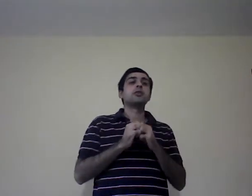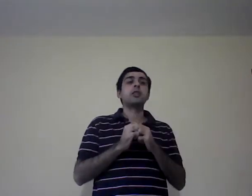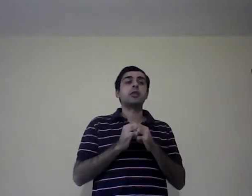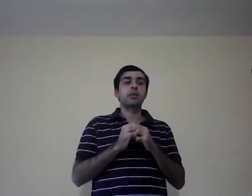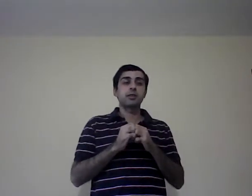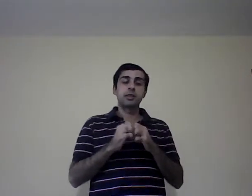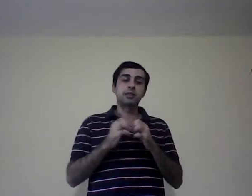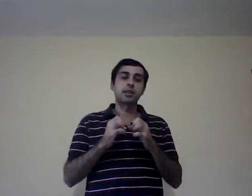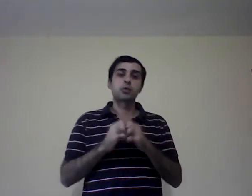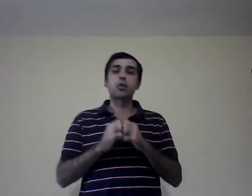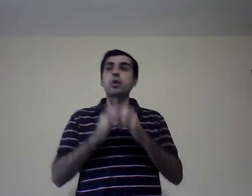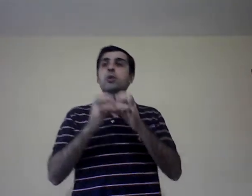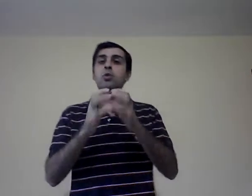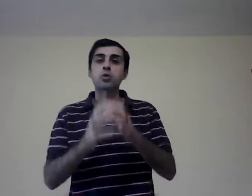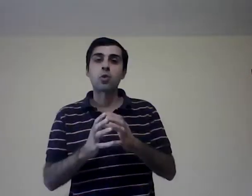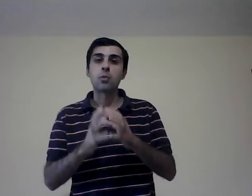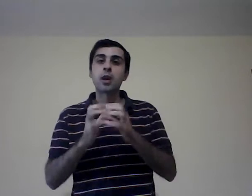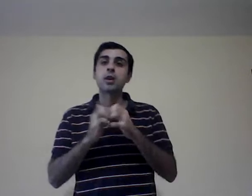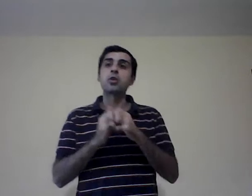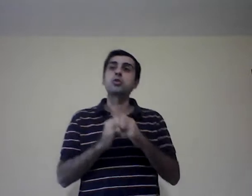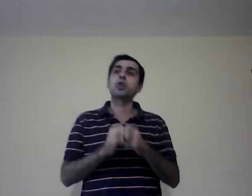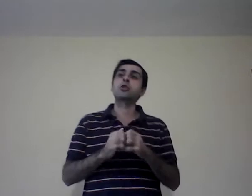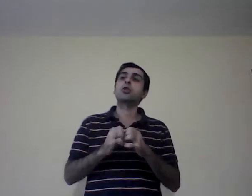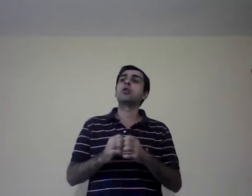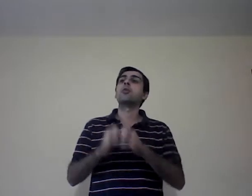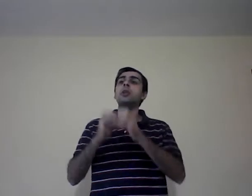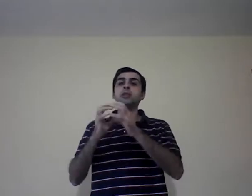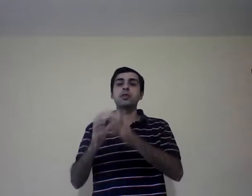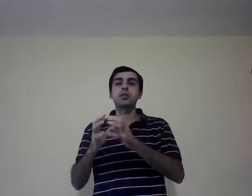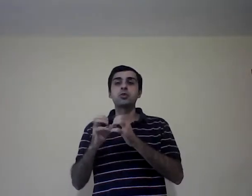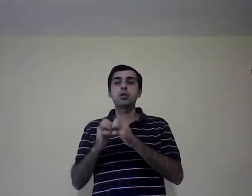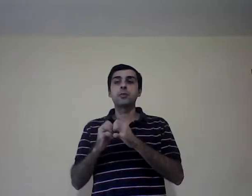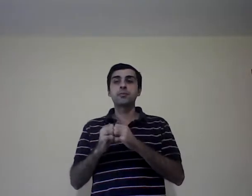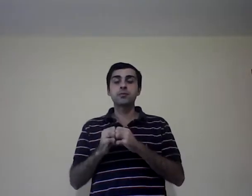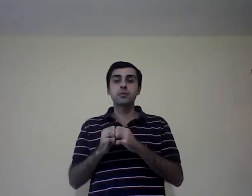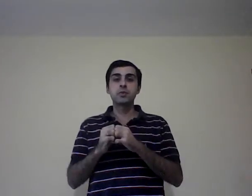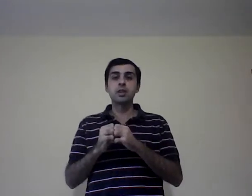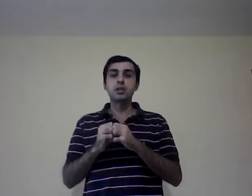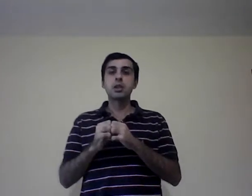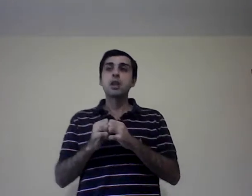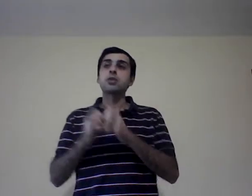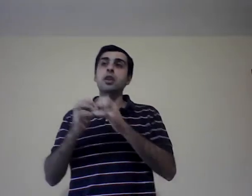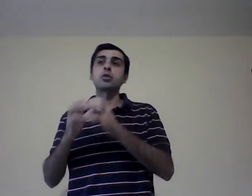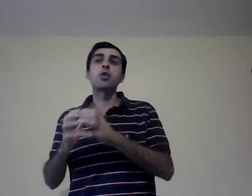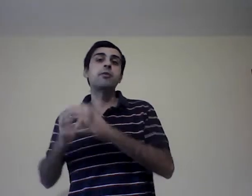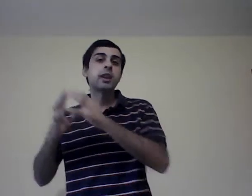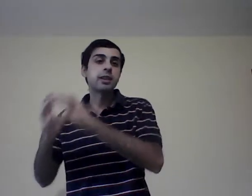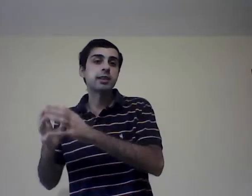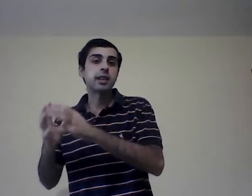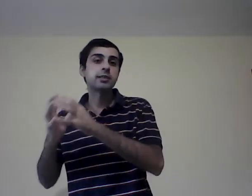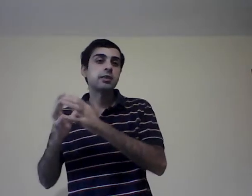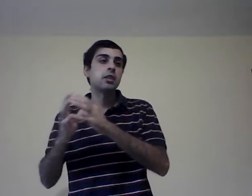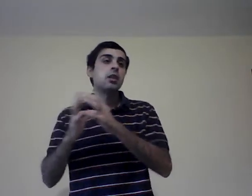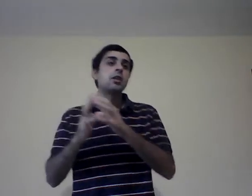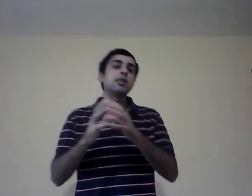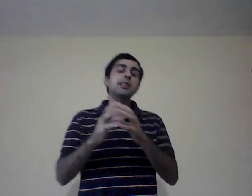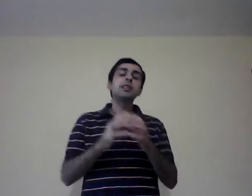sector recursos humanos, sector comercialización, ¿sí? Sector ventas, distintos